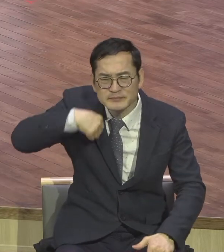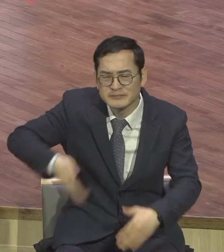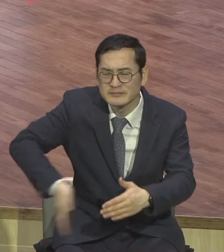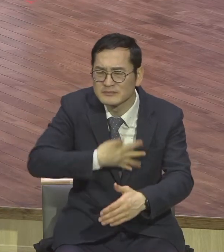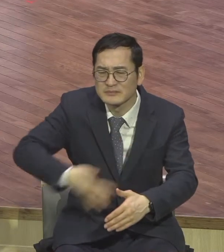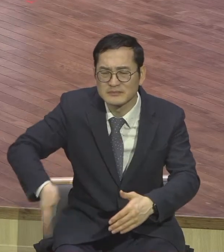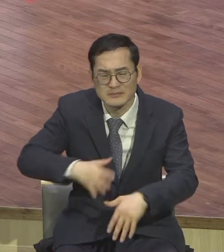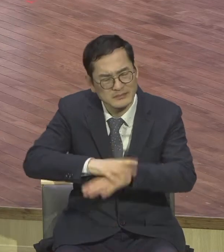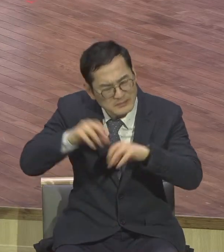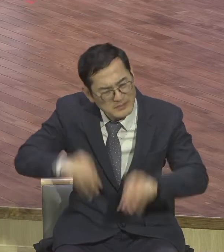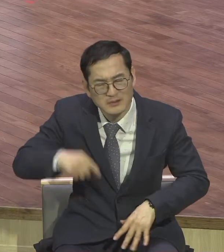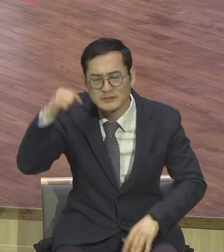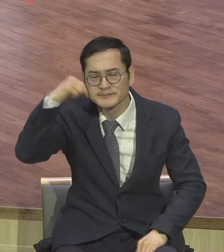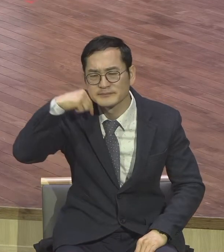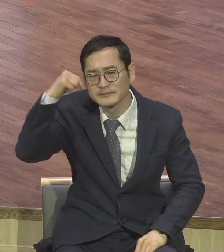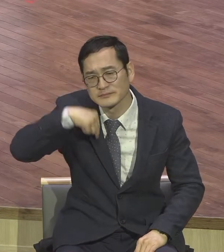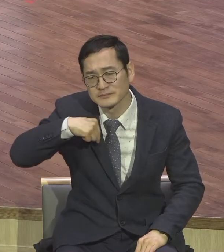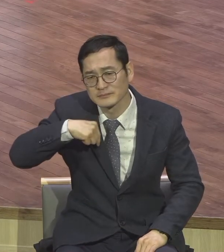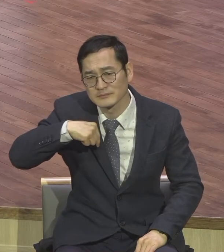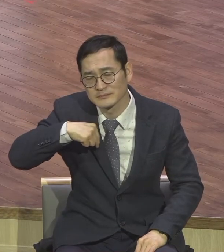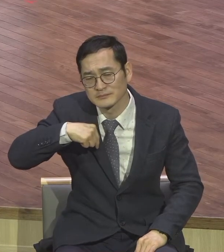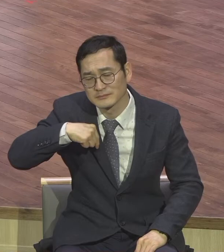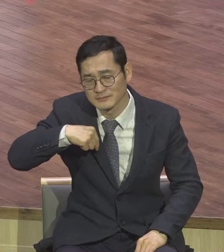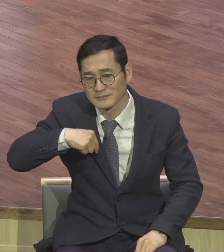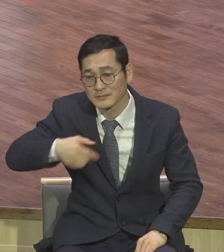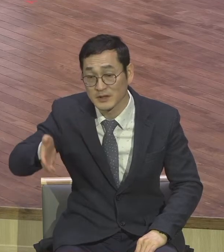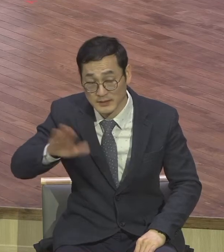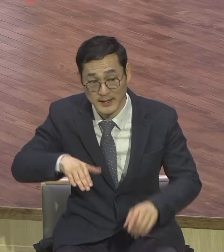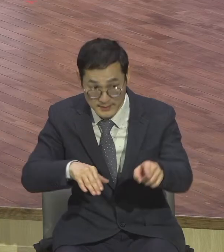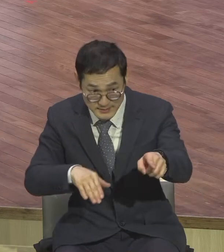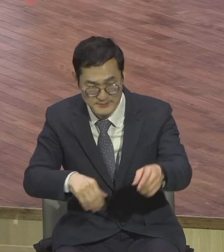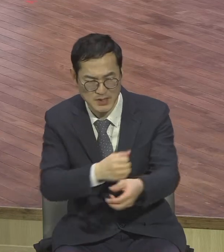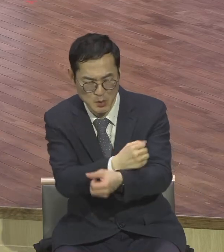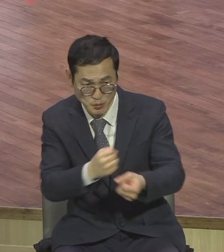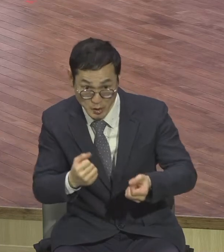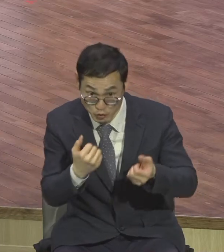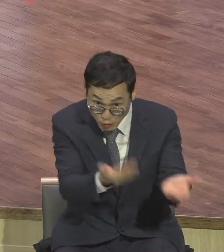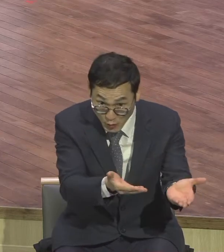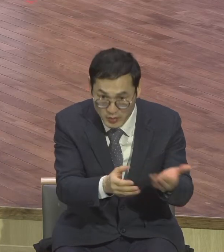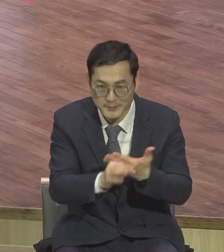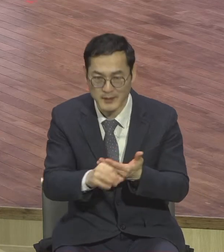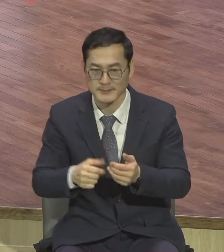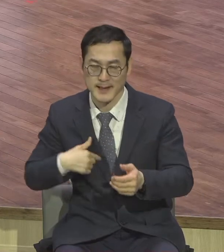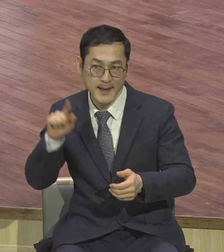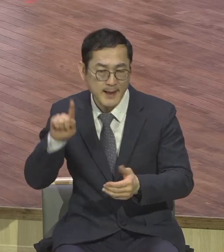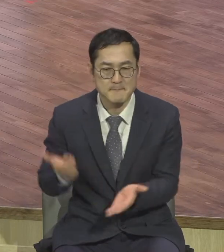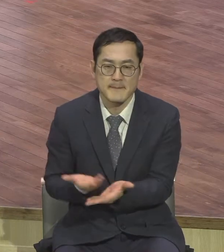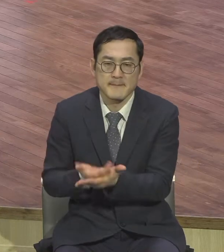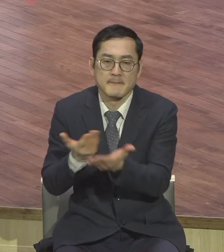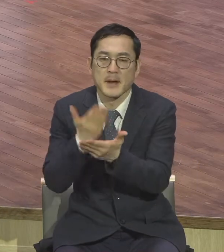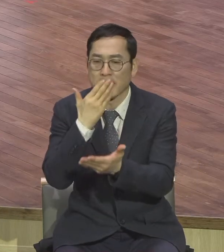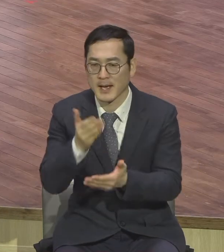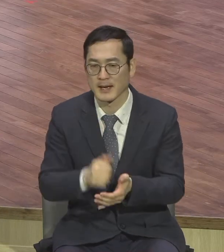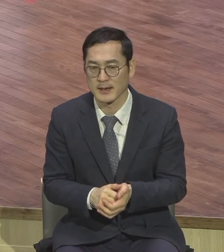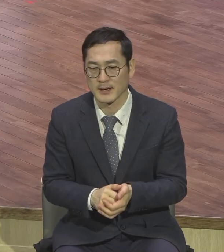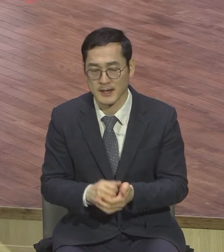그러나 용서는 우리를 앞으로 나아가게 합니다 용서는 하나님의 선물이며